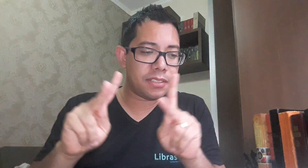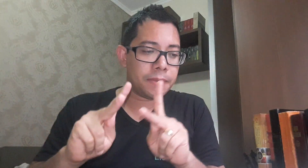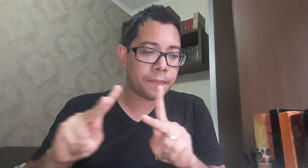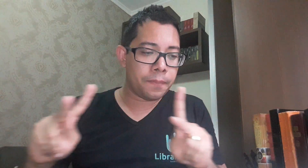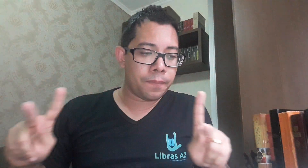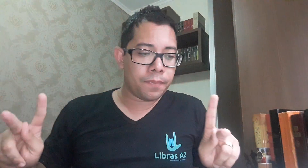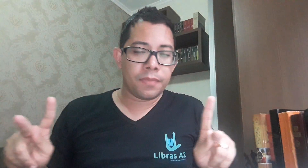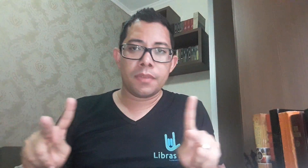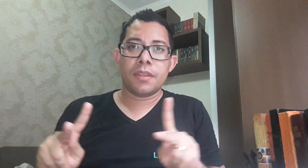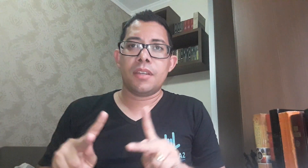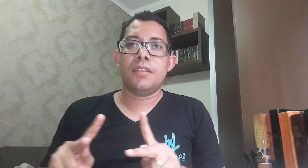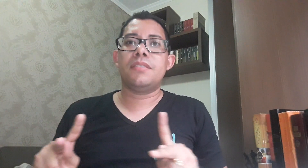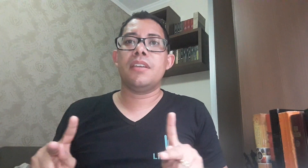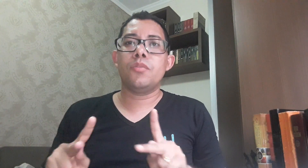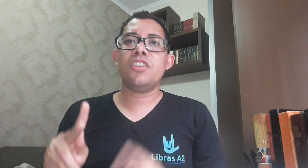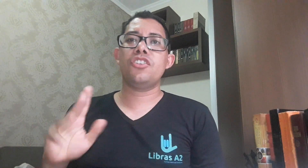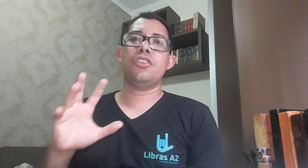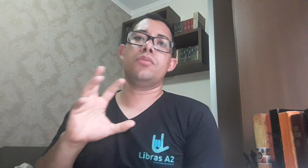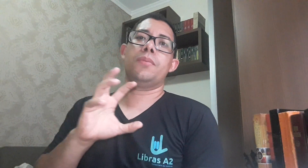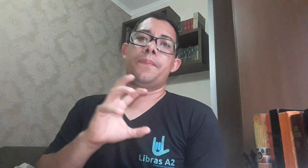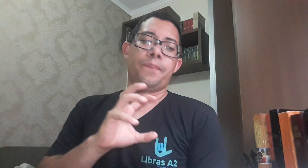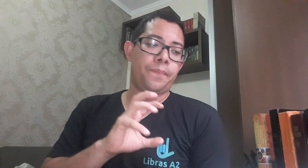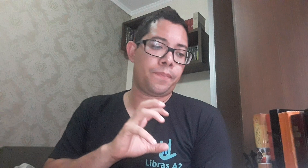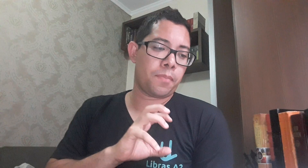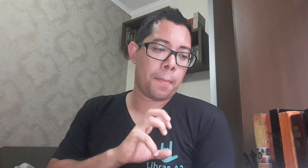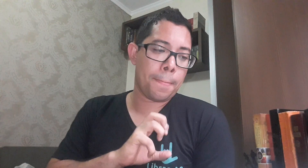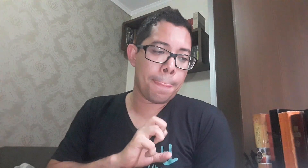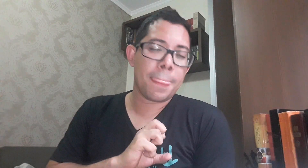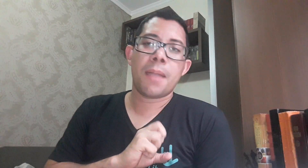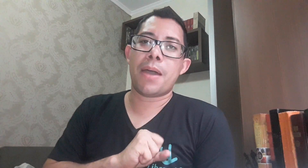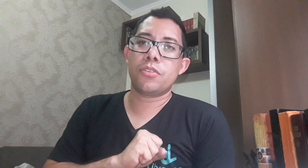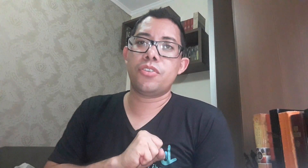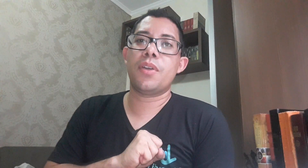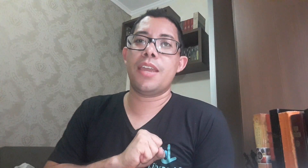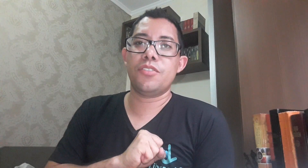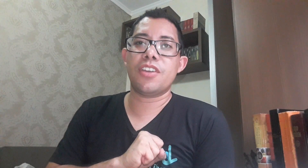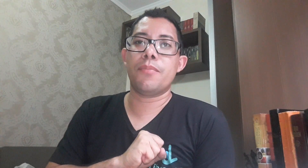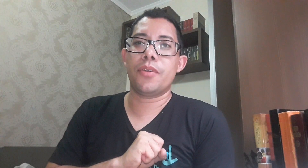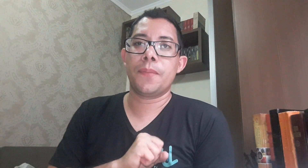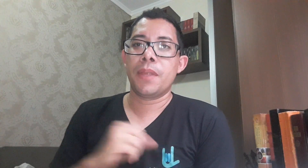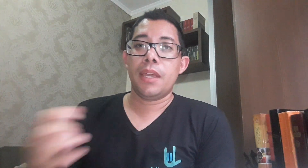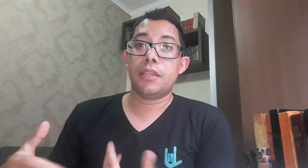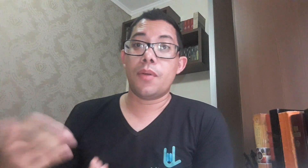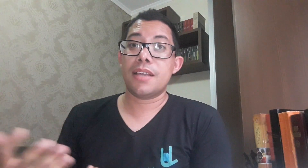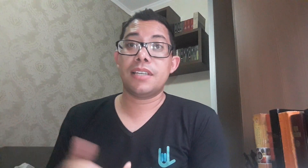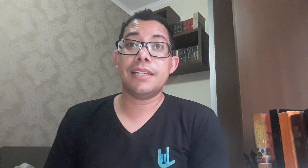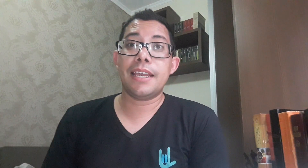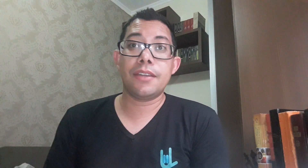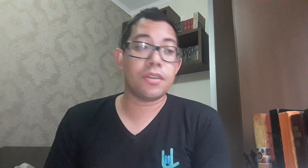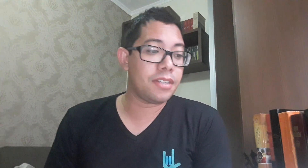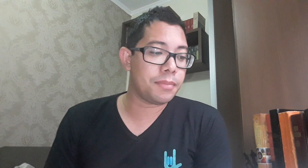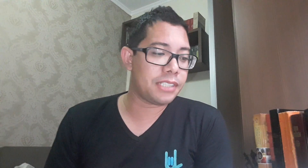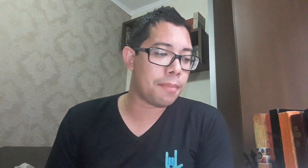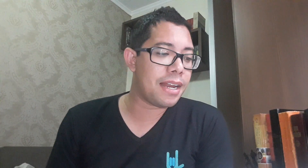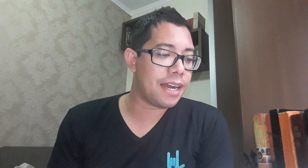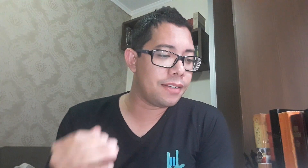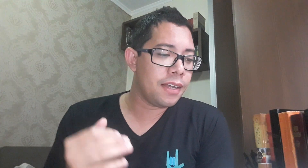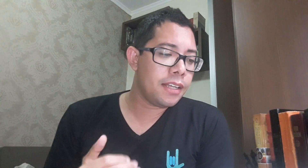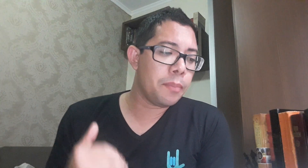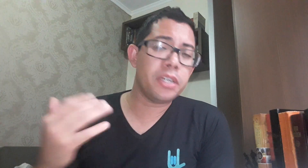e sendo enchido para o seu reino de amor. Então é essa a ideia que nós iremos trabalhar. Depois